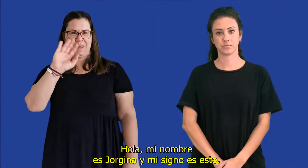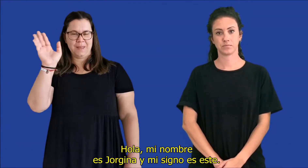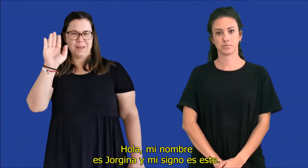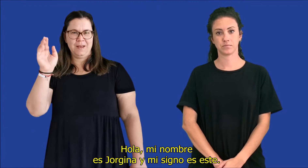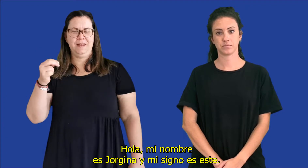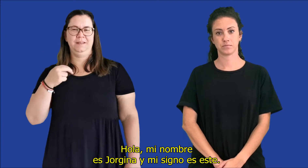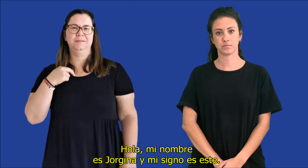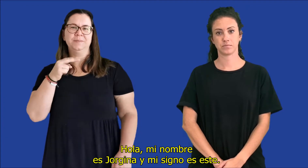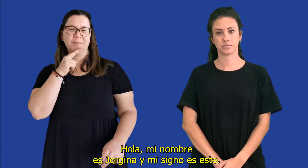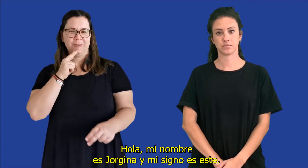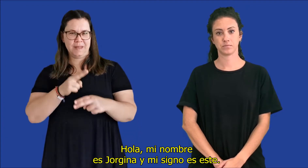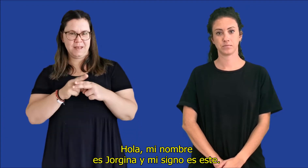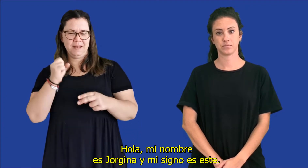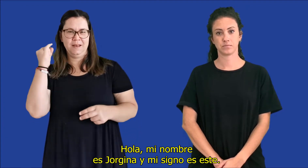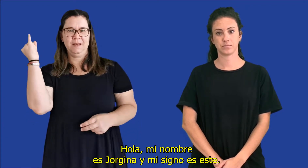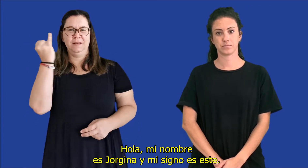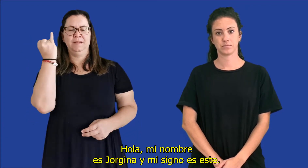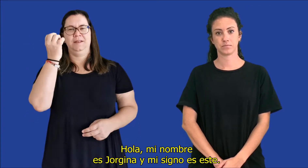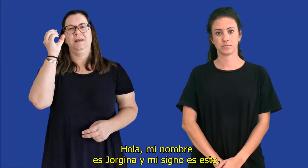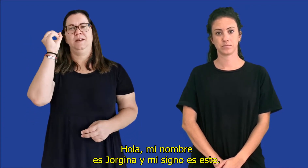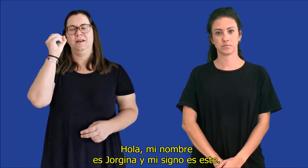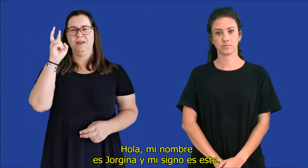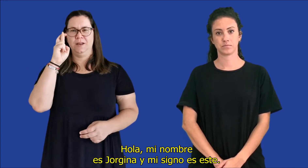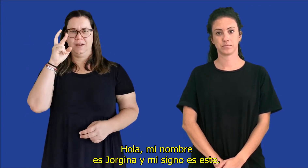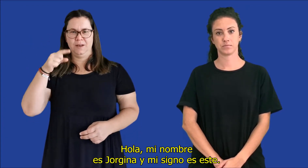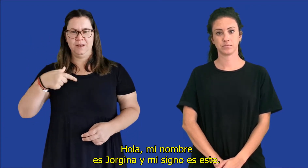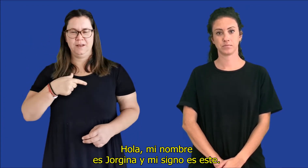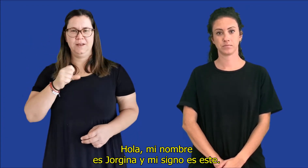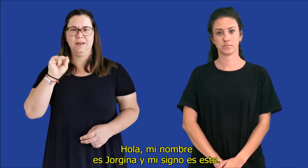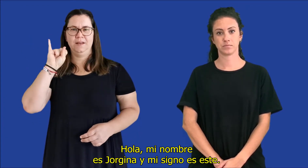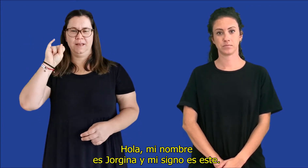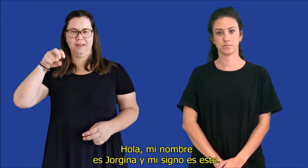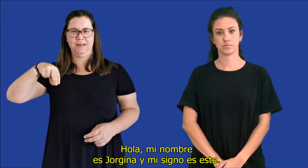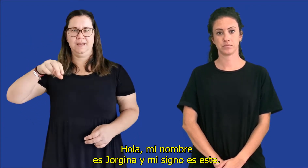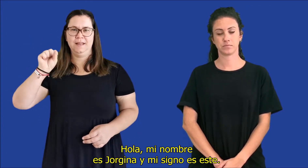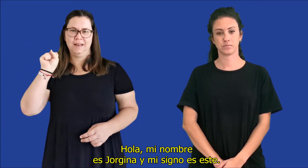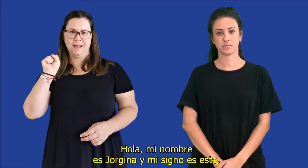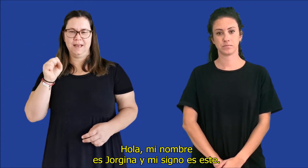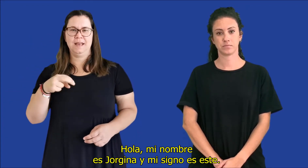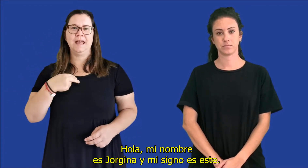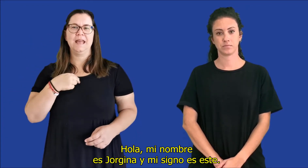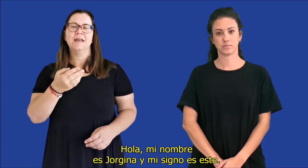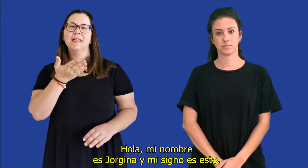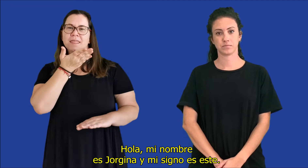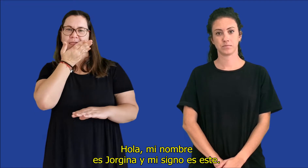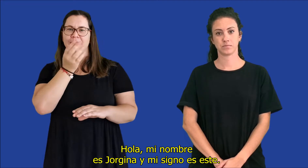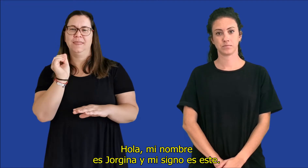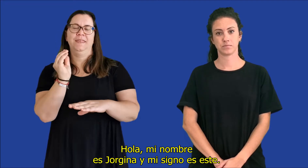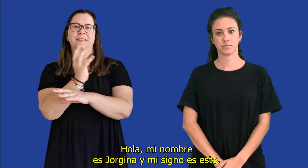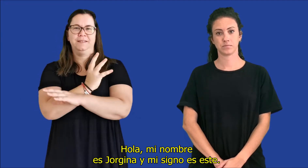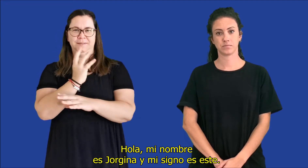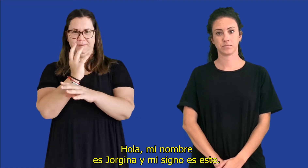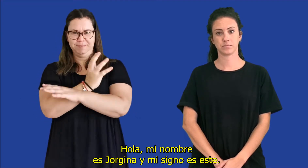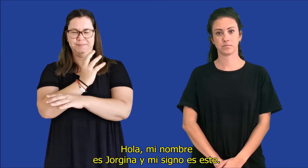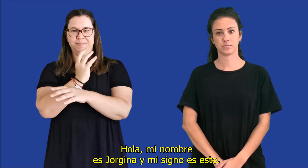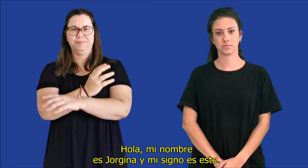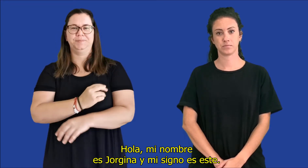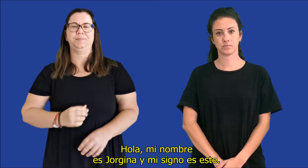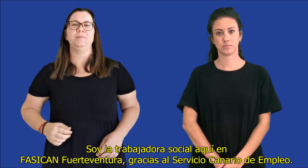Hola, mi nombre es Georgina y mi signo es este.